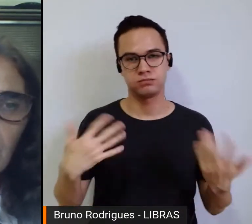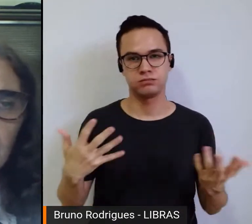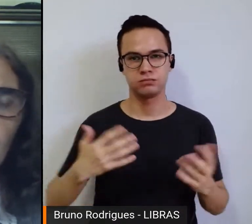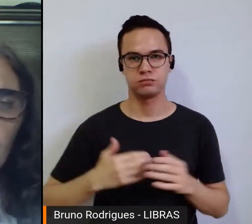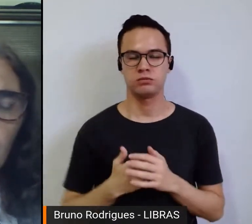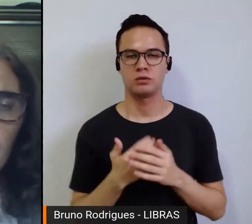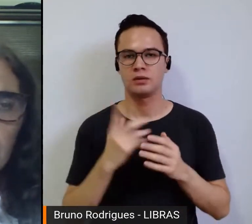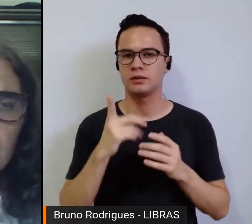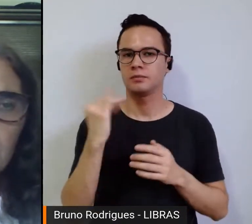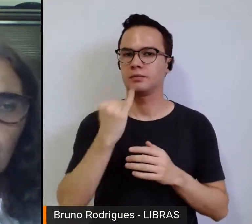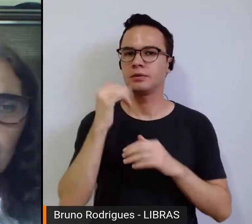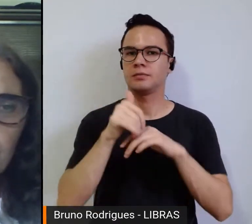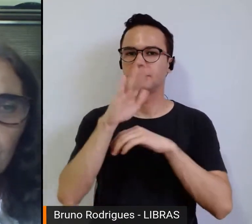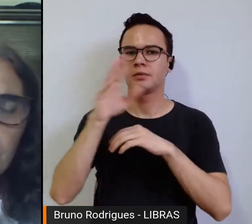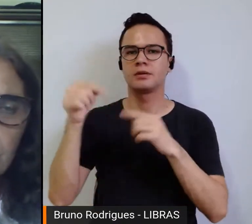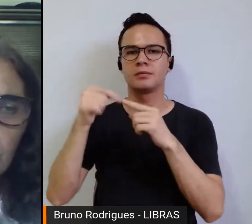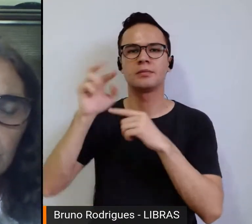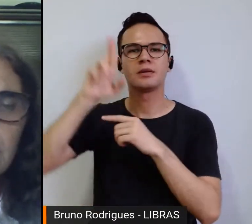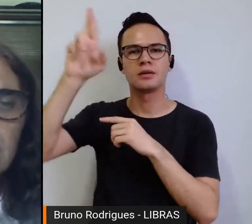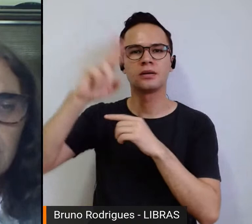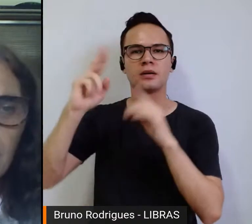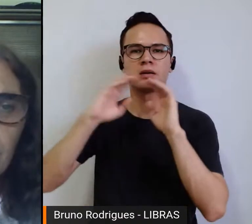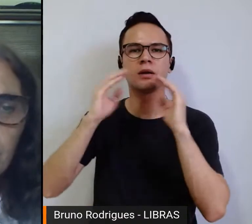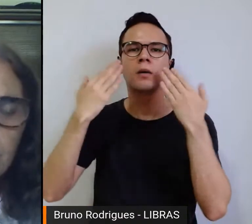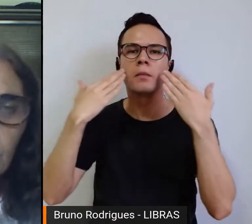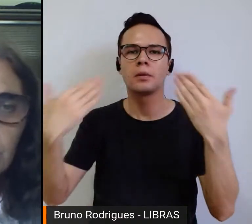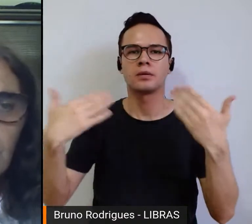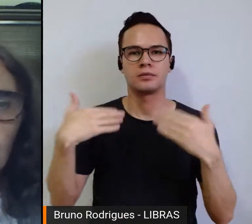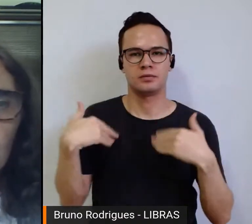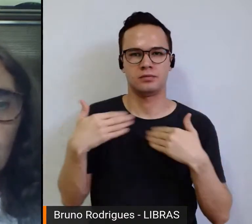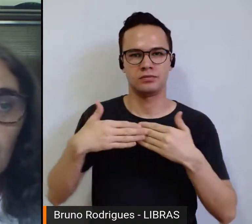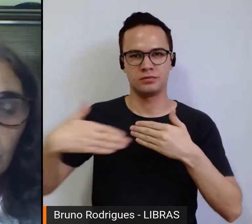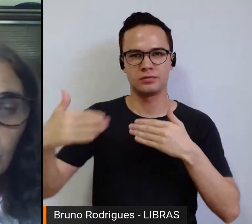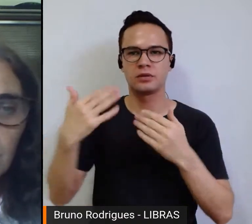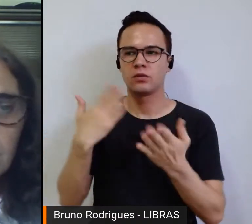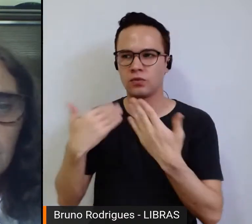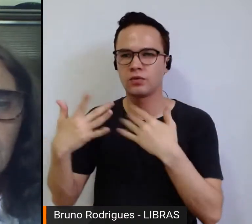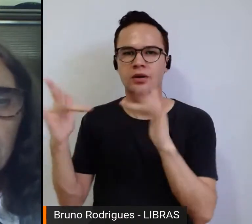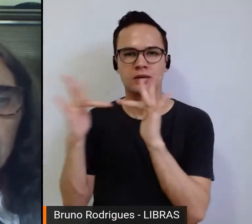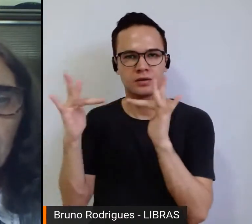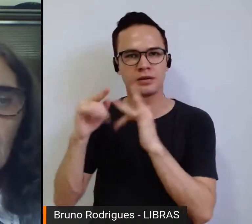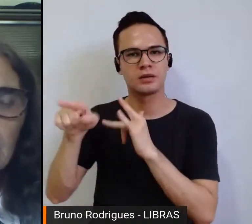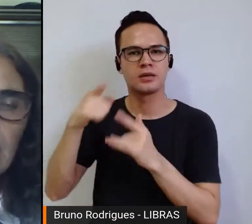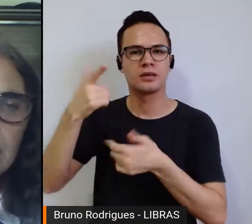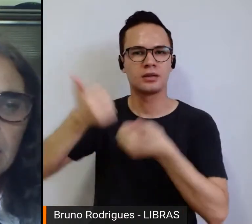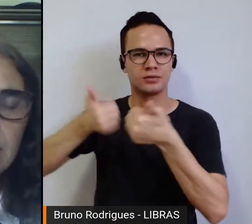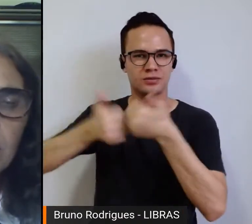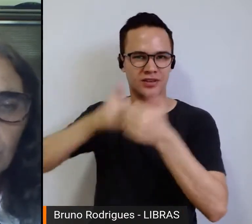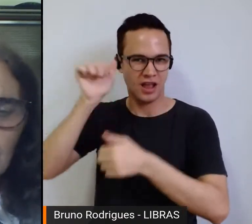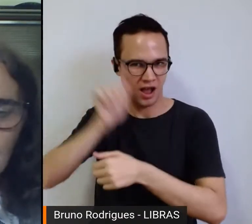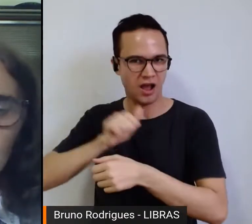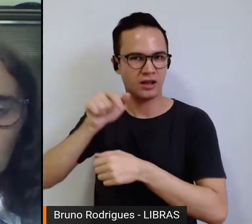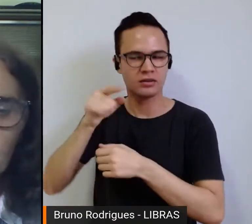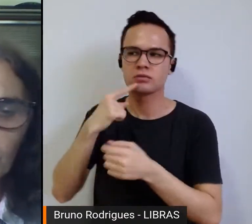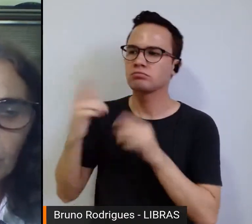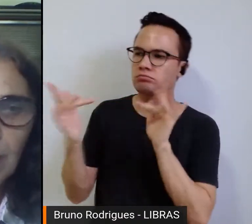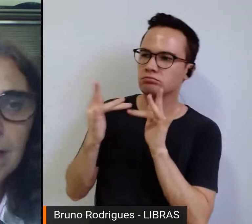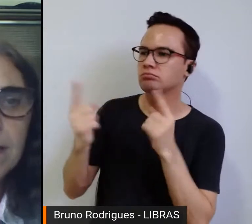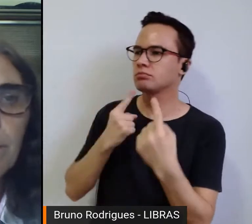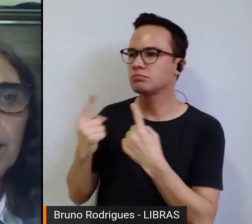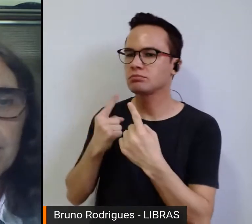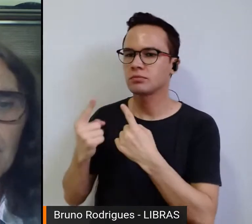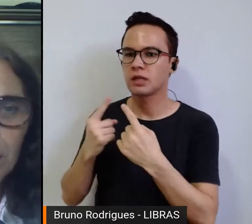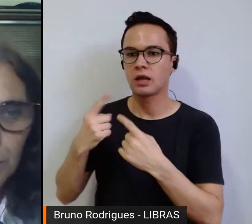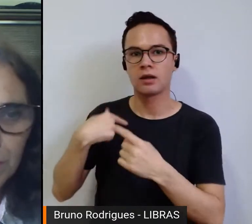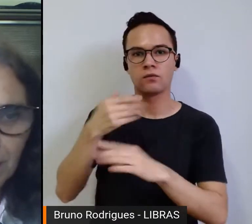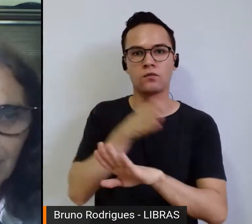sobretudo, da curadoria das exposições, eu iniciei a fazer contato com as jogadoras e esse contato me levou a